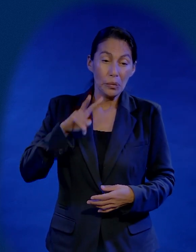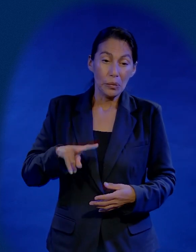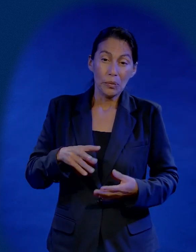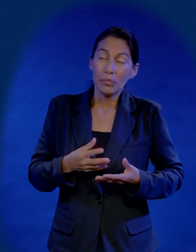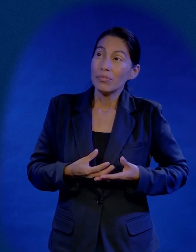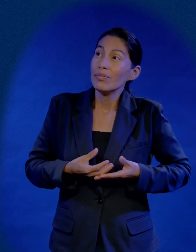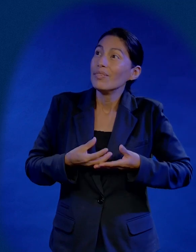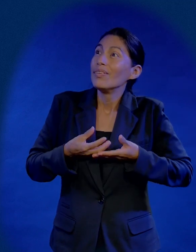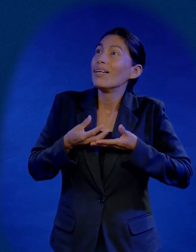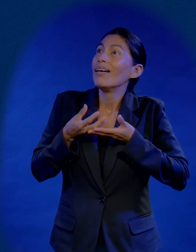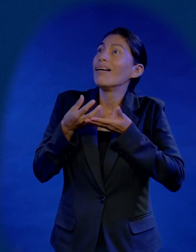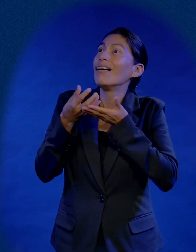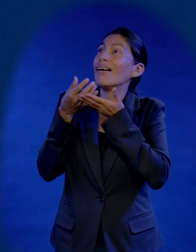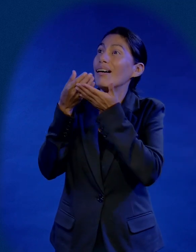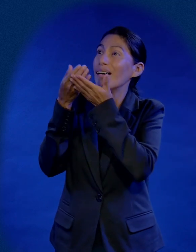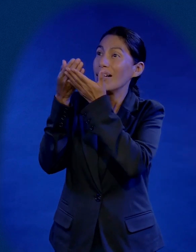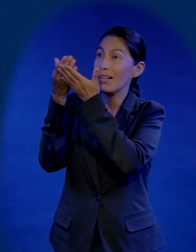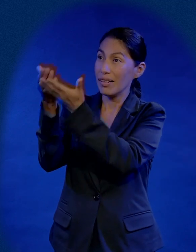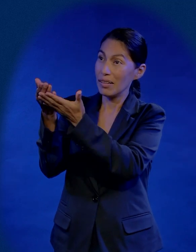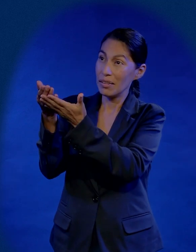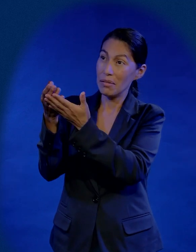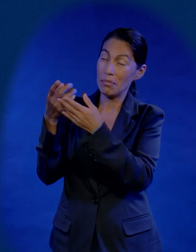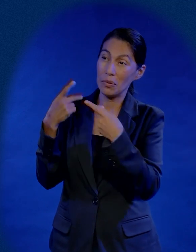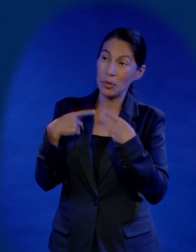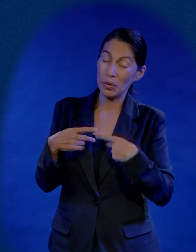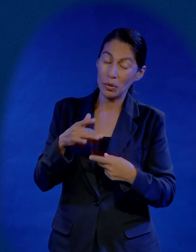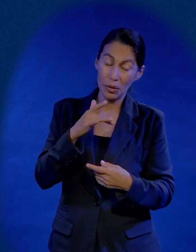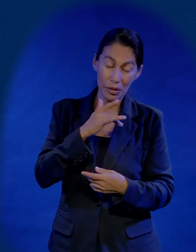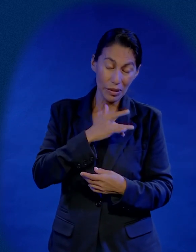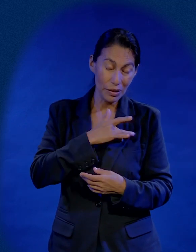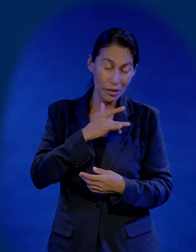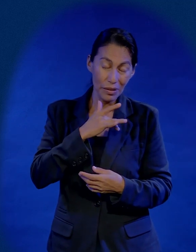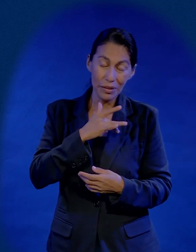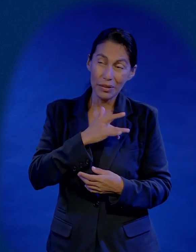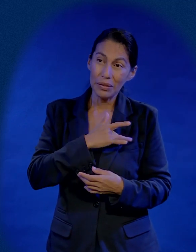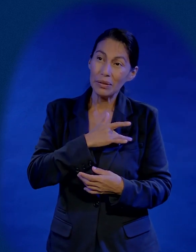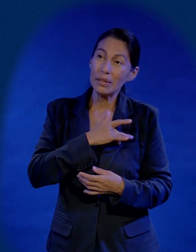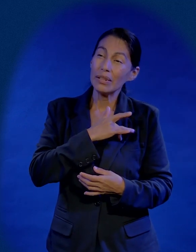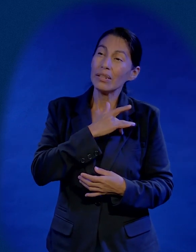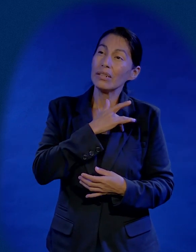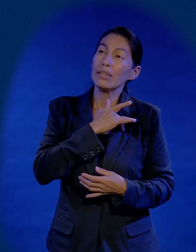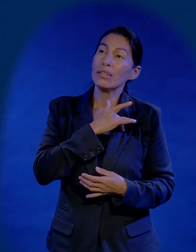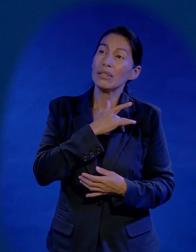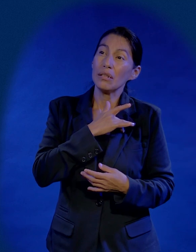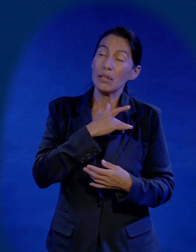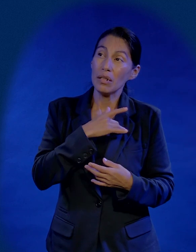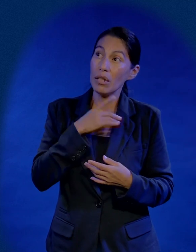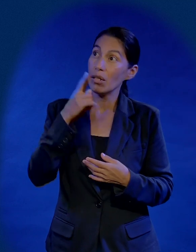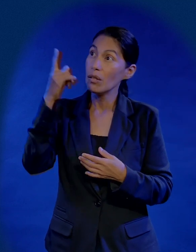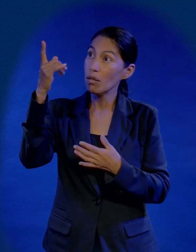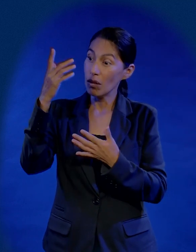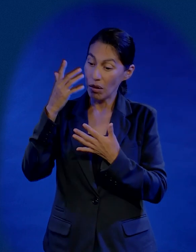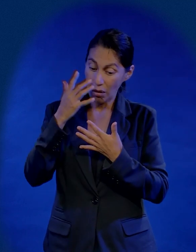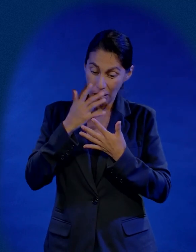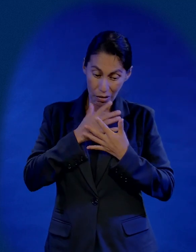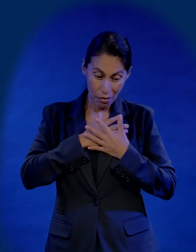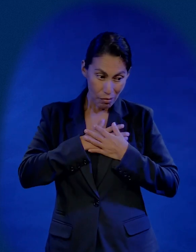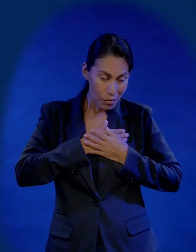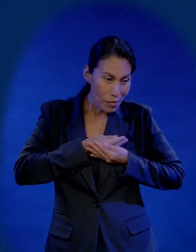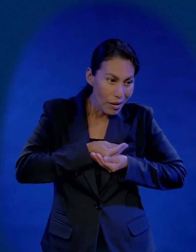entrega gente con corazón gente que lleve al mundo el mensaje